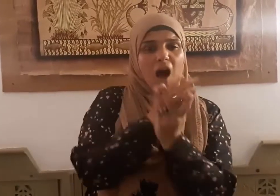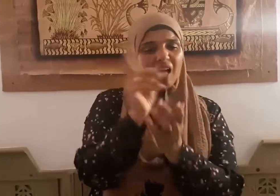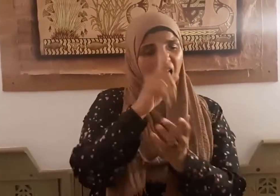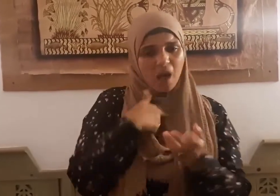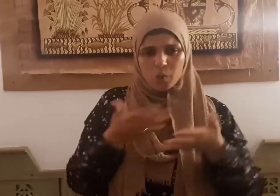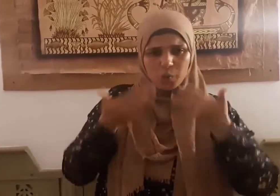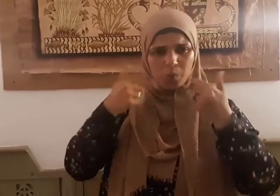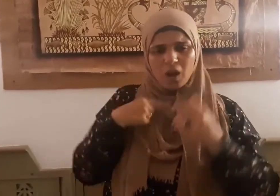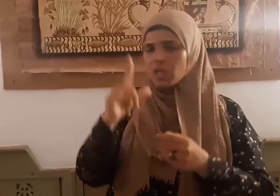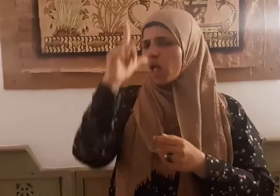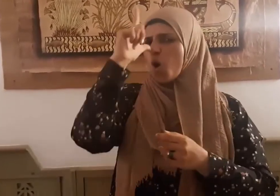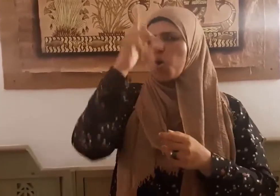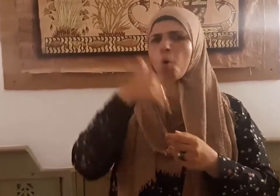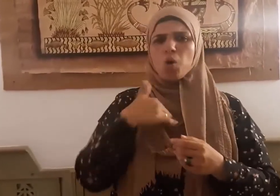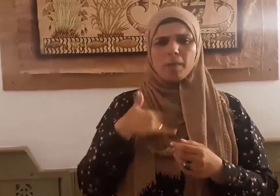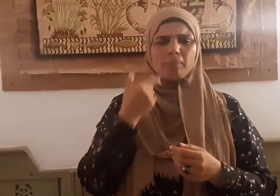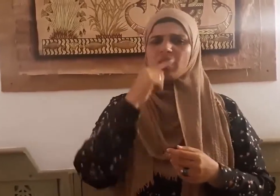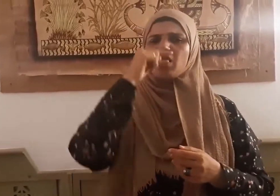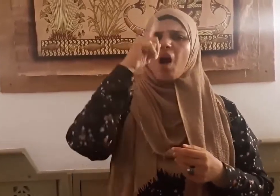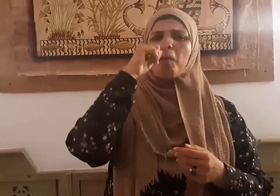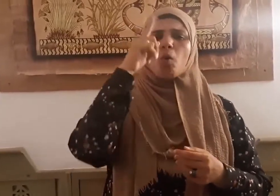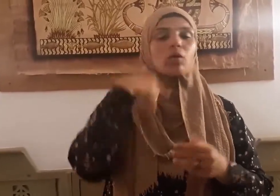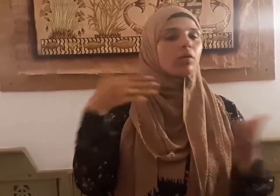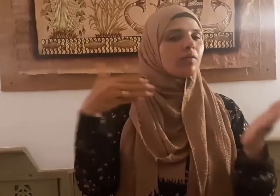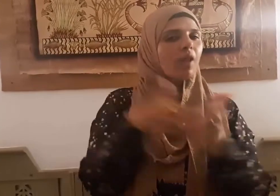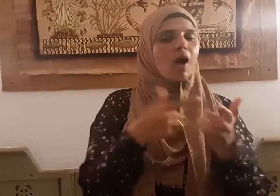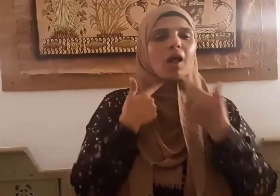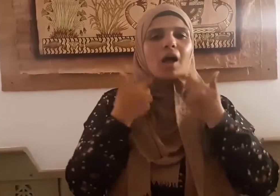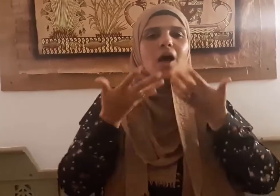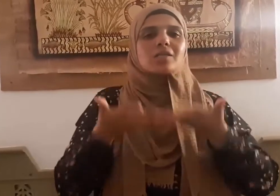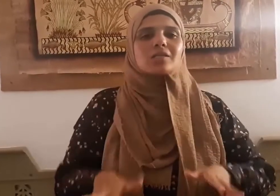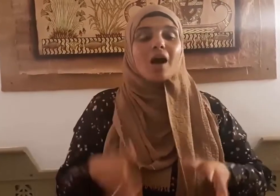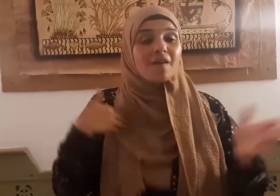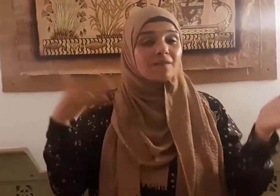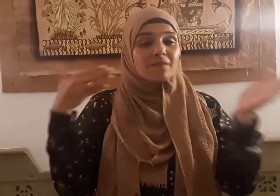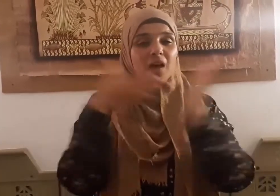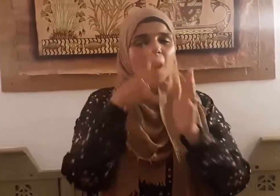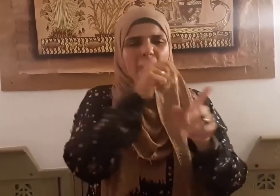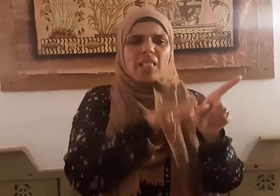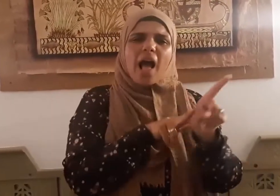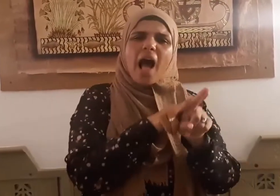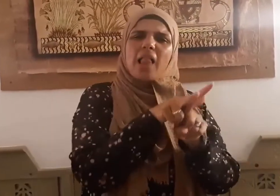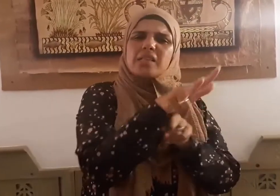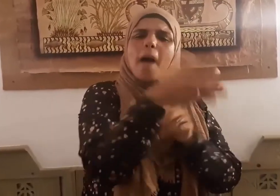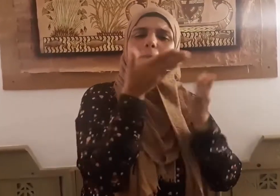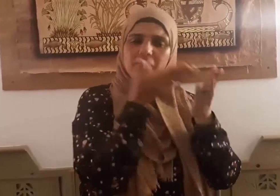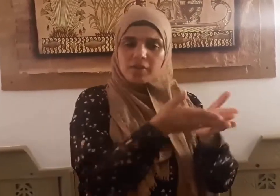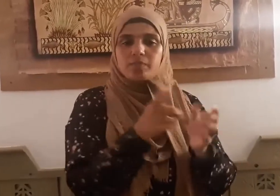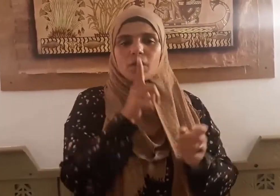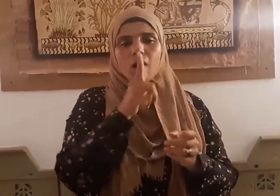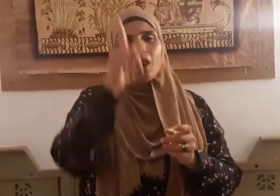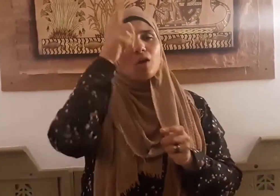واستكبارا فيورد نفسه مورد الهلاك قال تعالى